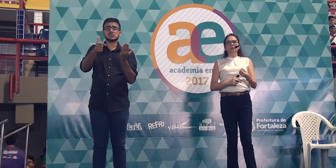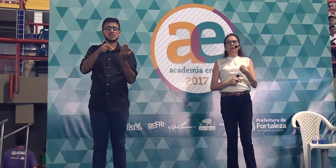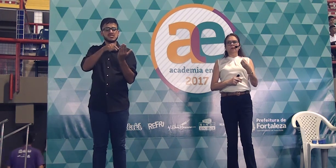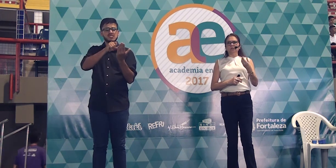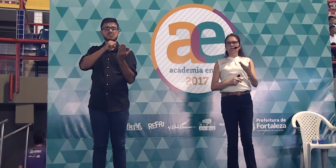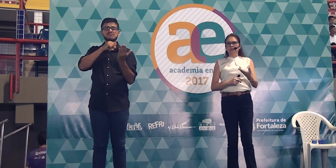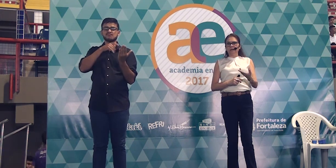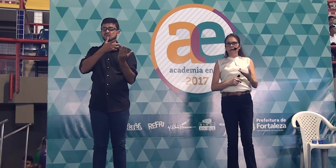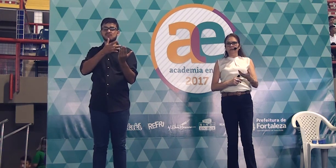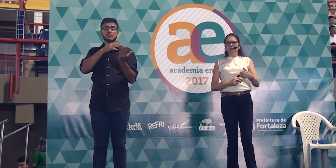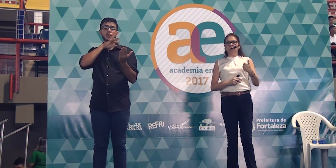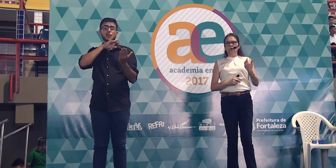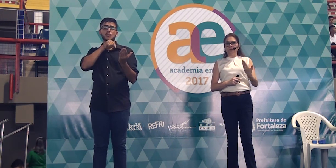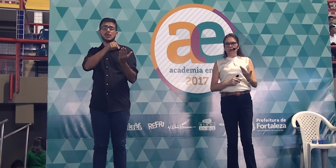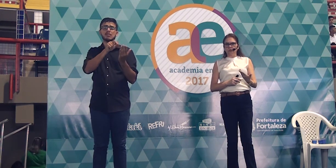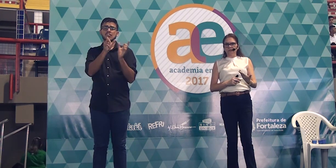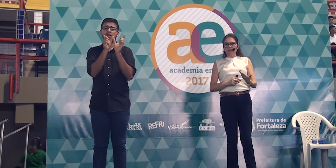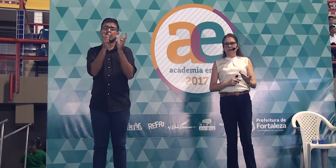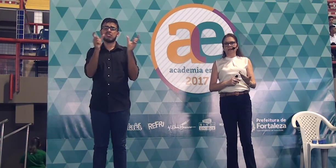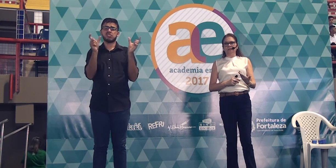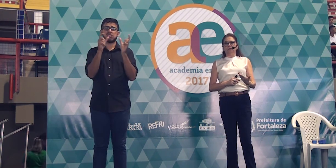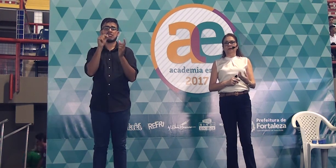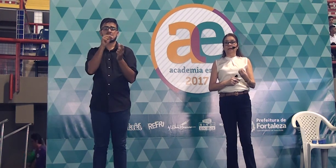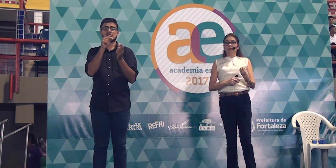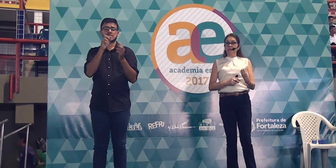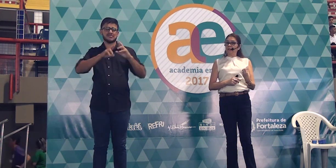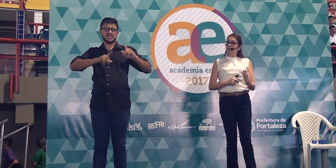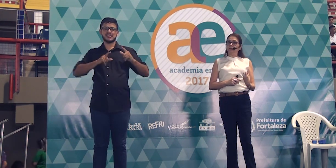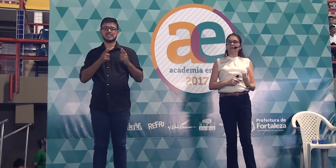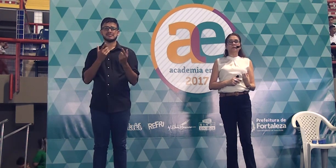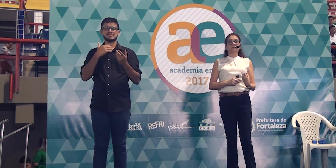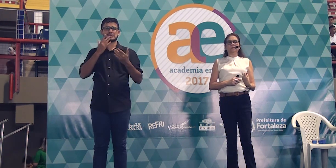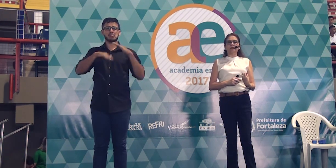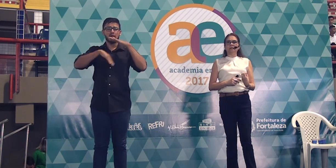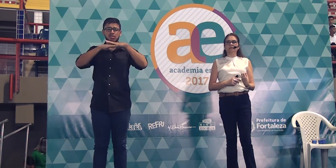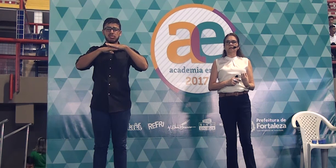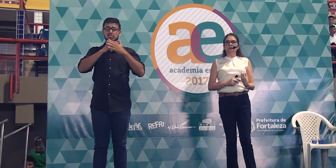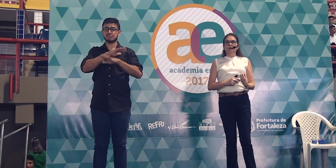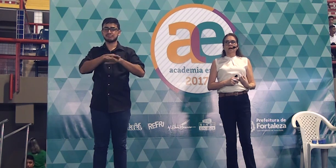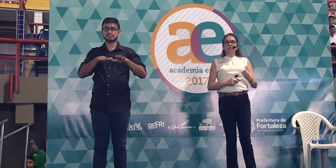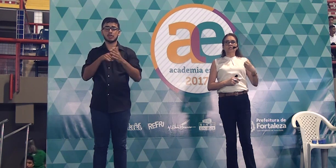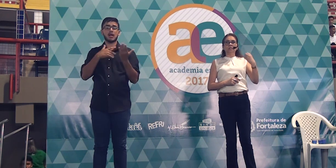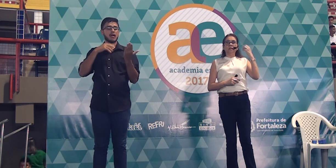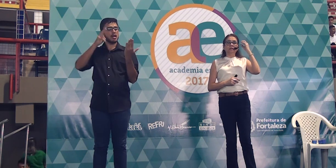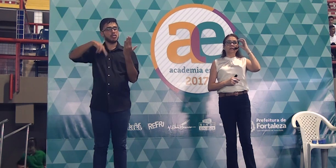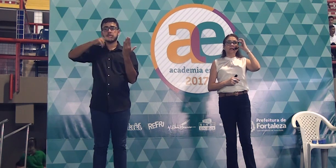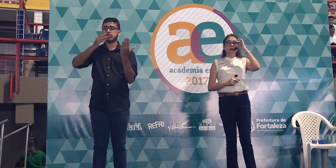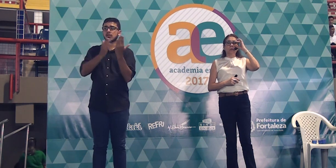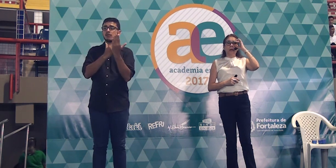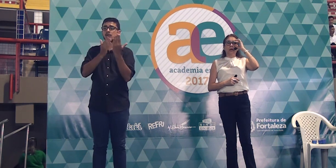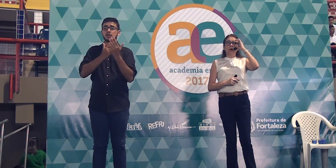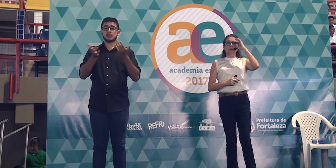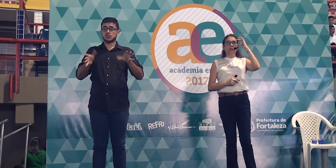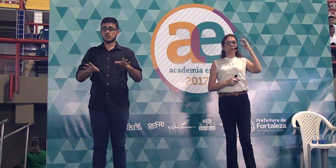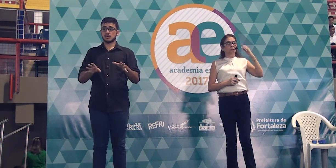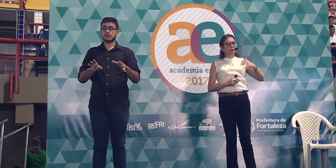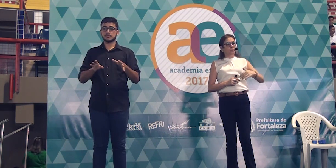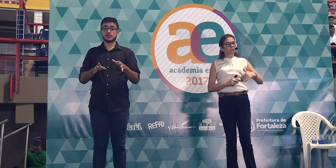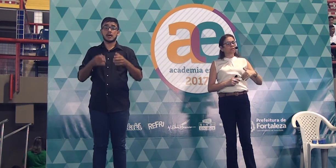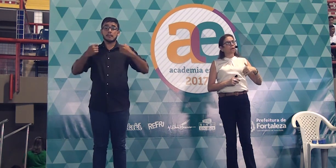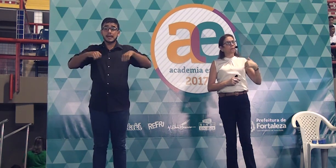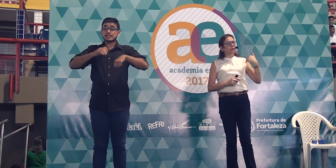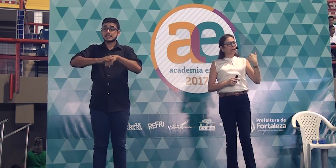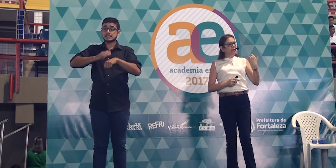Então, é uma dica de como introduzir a redação do Enem. é dizendo isso para vocês, a gente tenta dar o melhor que